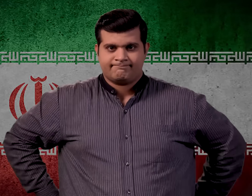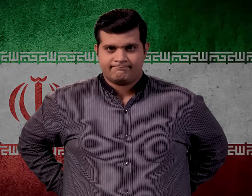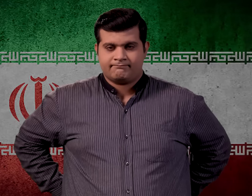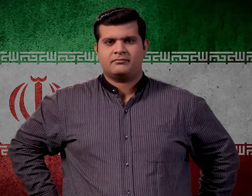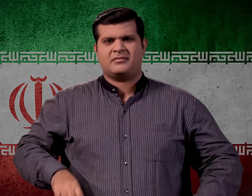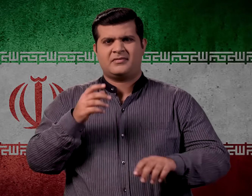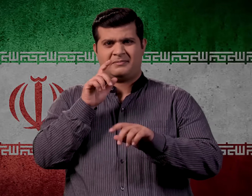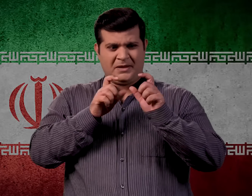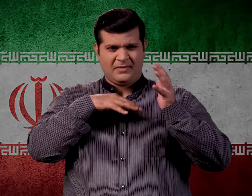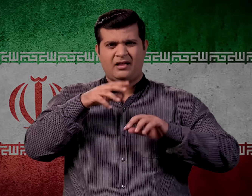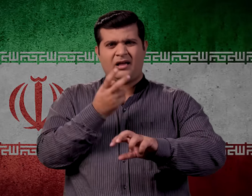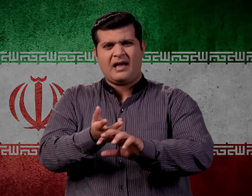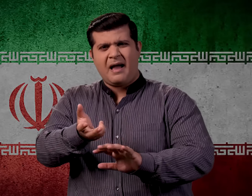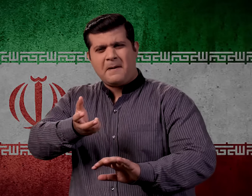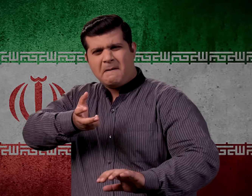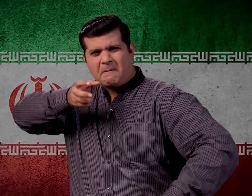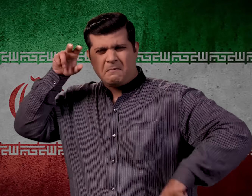पत्थर मार कर हत्या भी कर दी जाती है